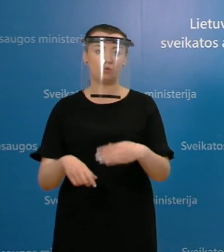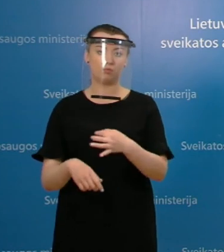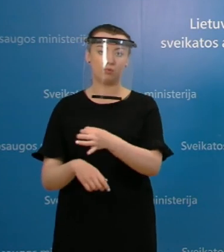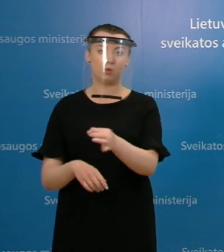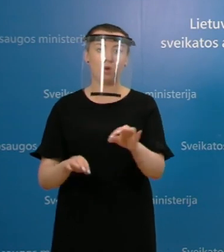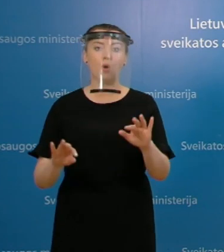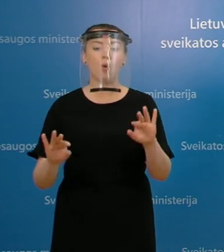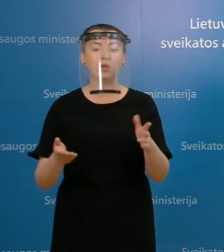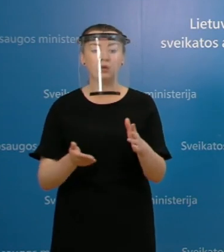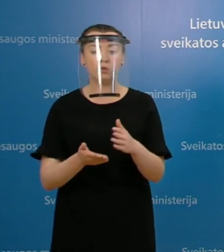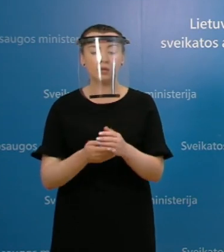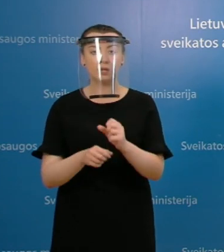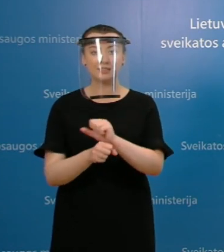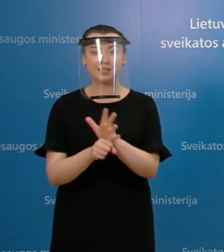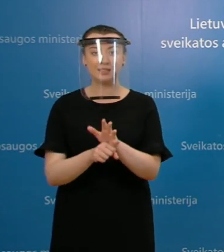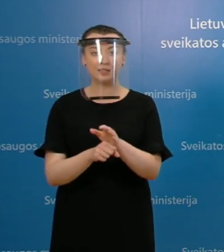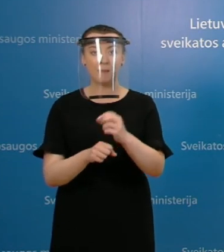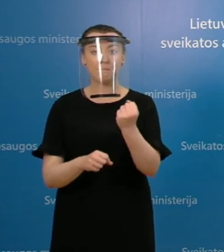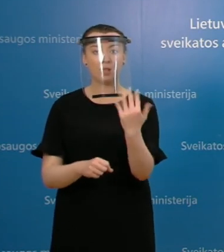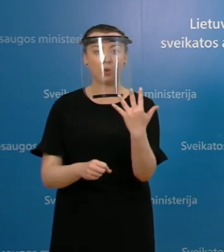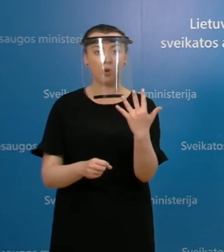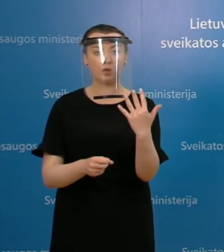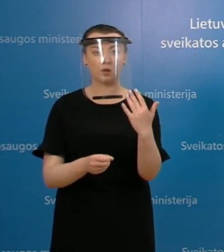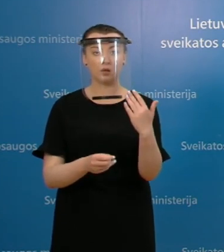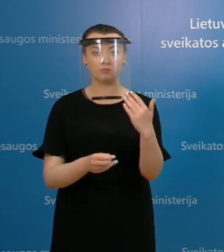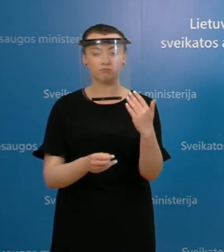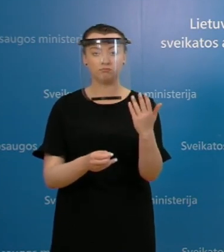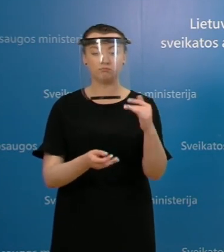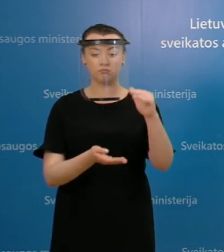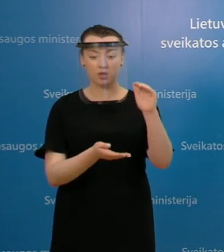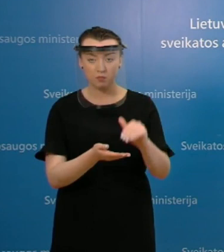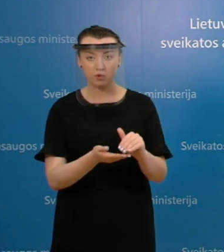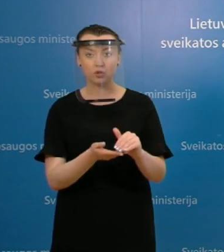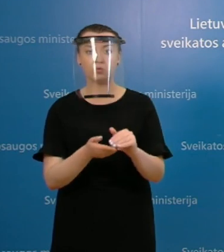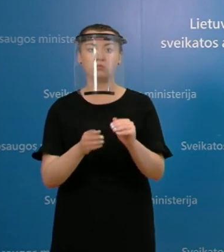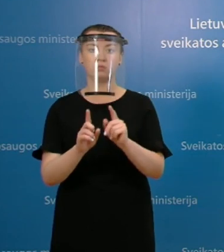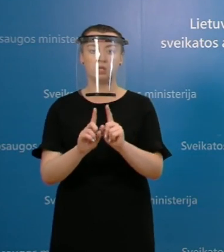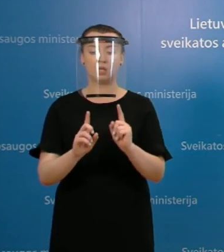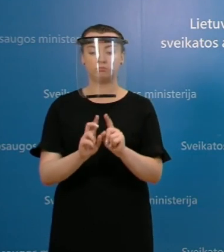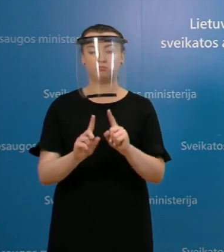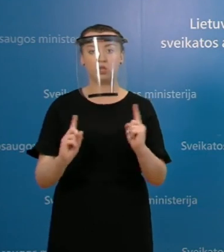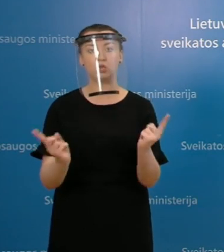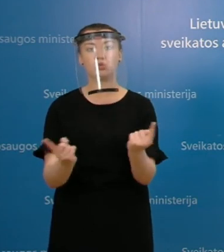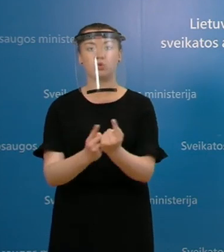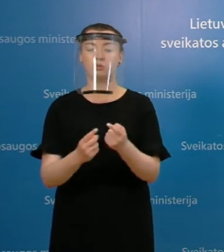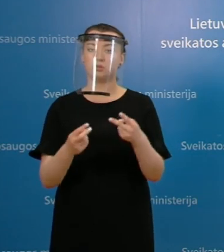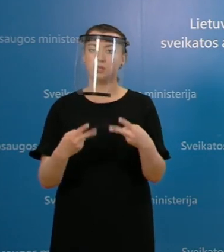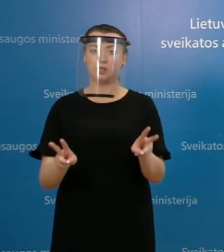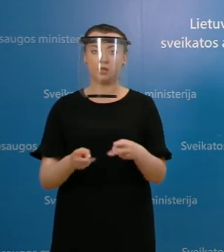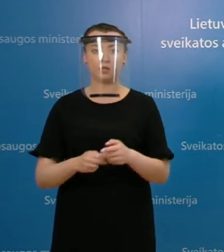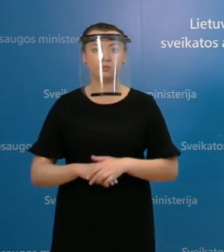žemesnis negu 15, tai ne tik atgalimo parvykti, bet ir nebereikia izoliuotis arba savi izoliuotis.